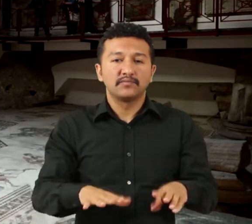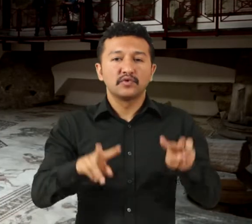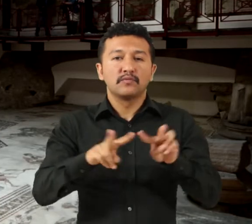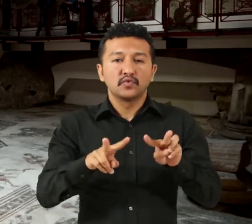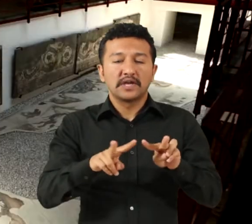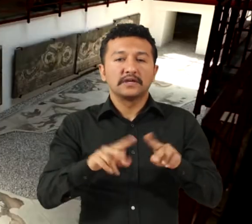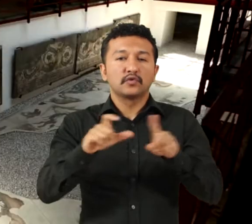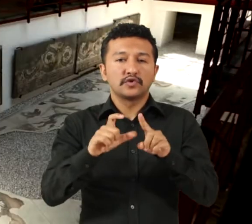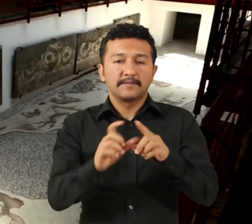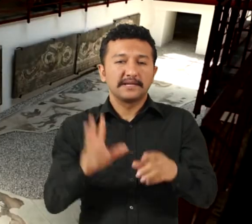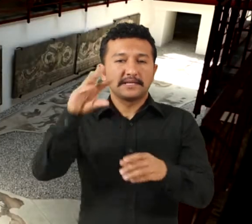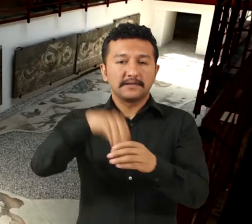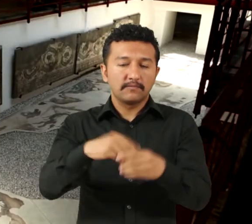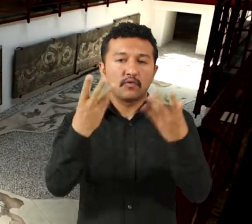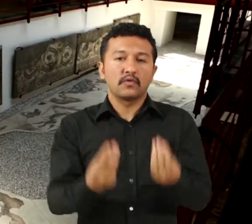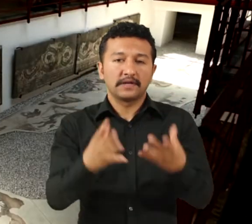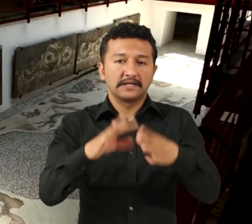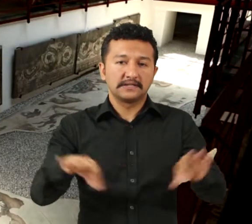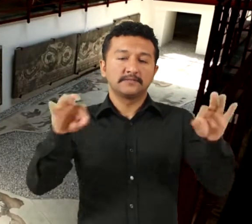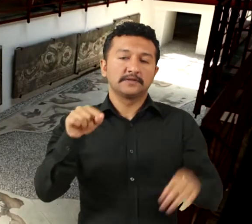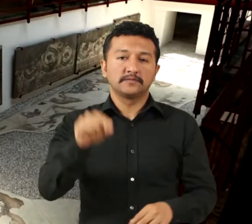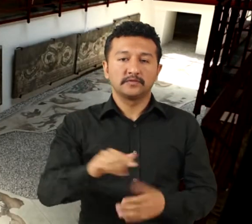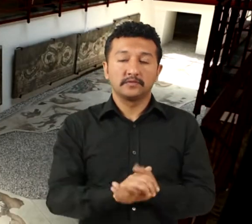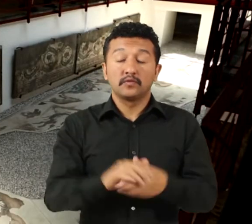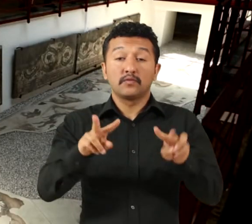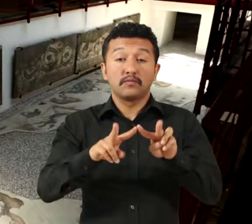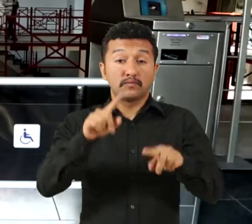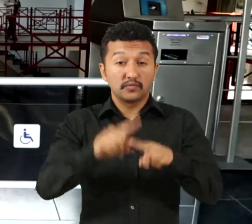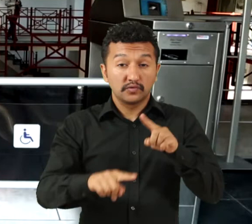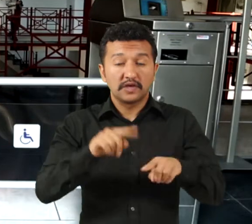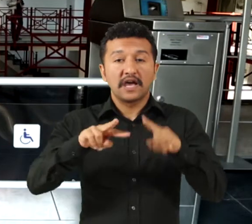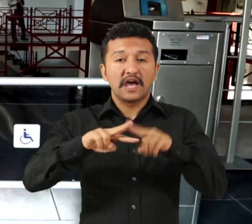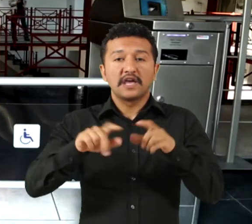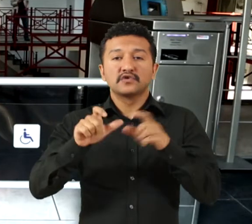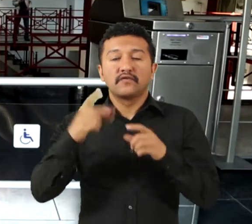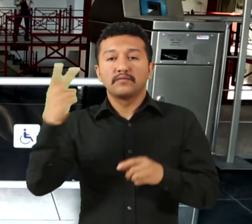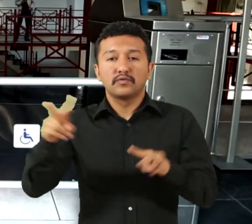içine alacak şekilde oluşturulmuştur. Müze, Ayasofya Müzesi'ne bağlı bir birimdir.